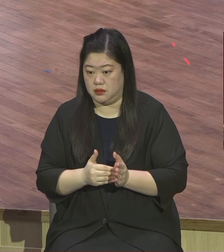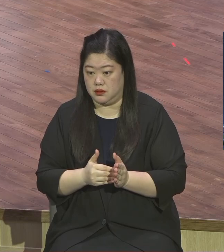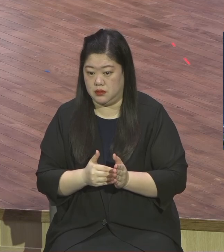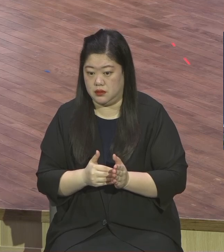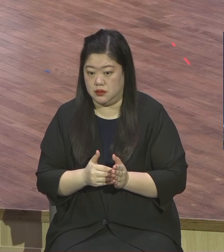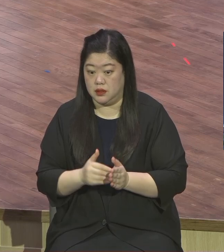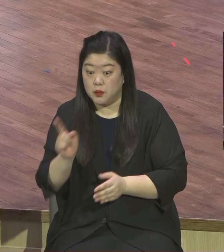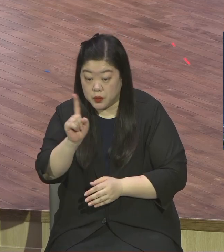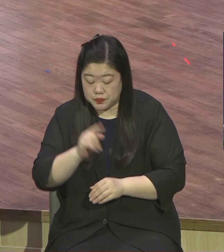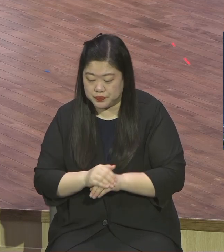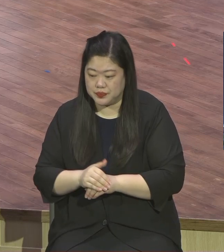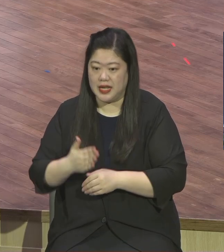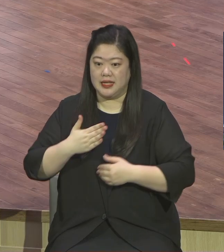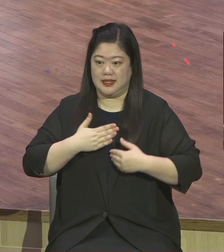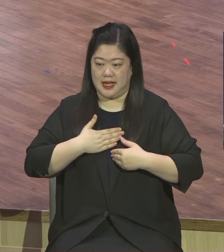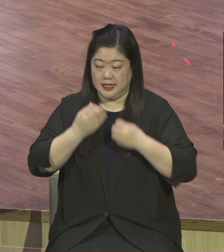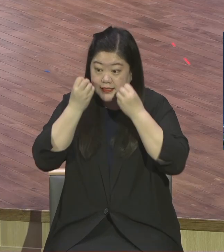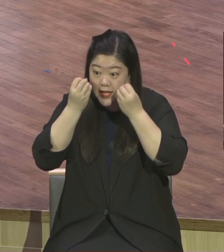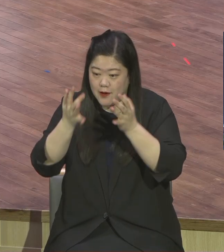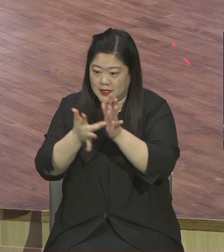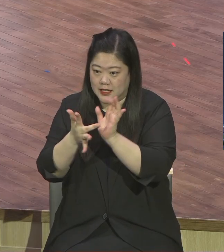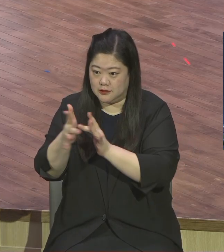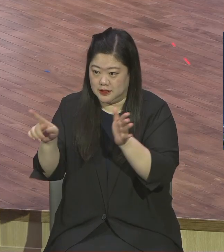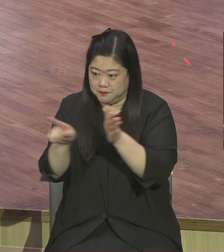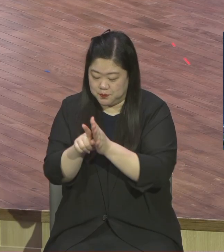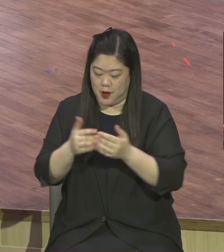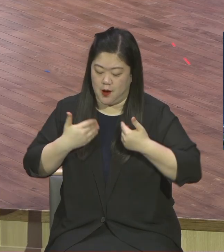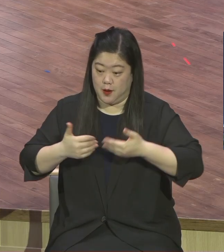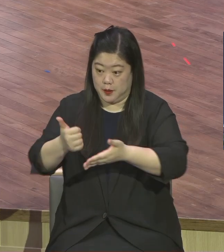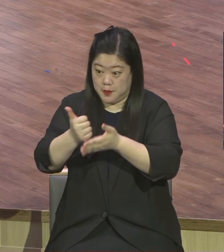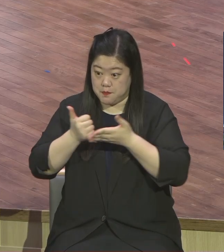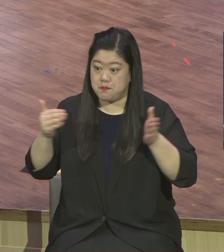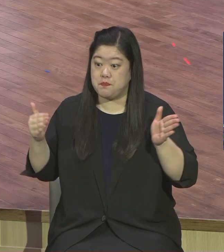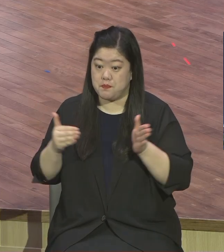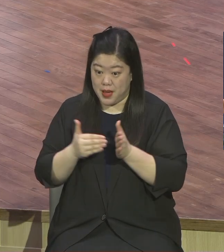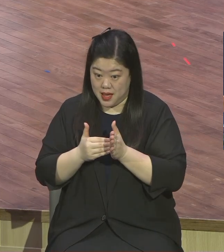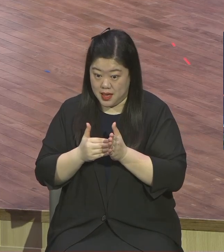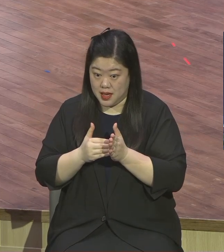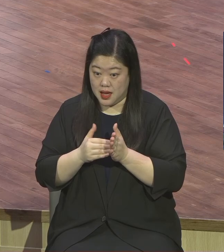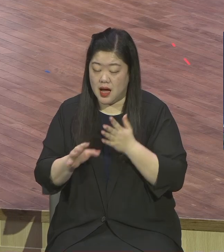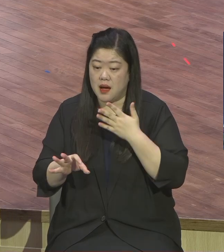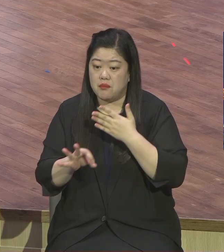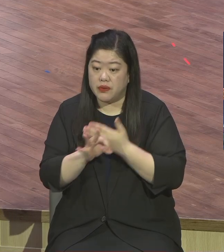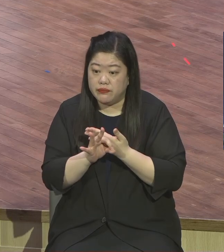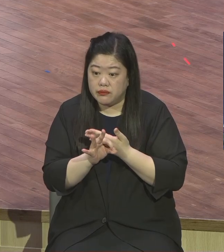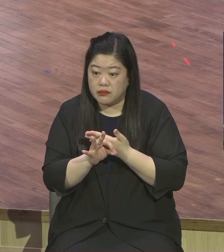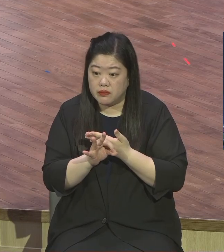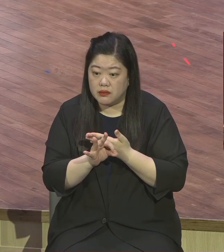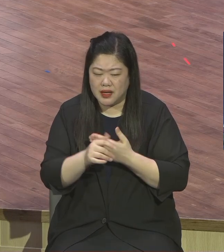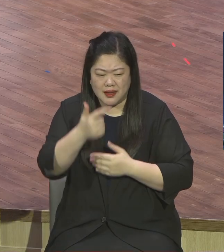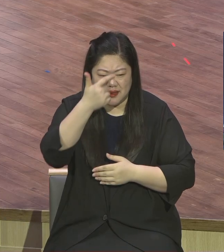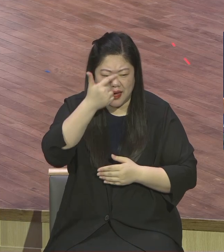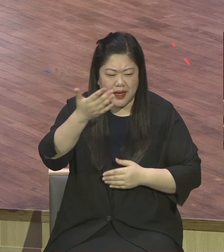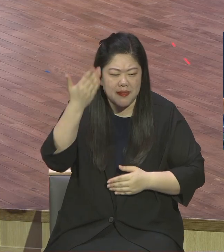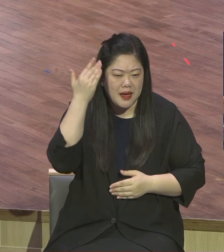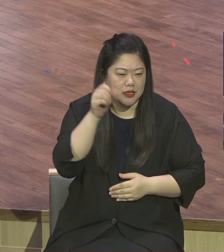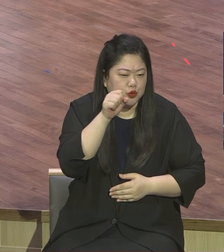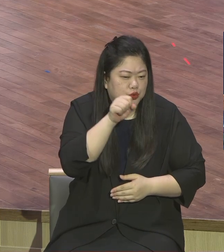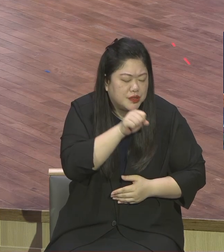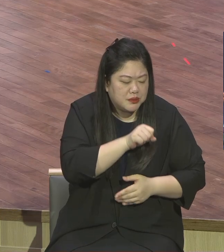이제 새롭게 되었기 때문에 이전에 살았던 모든 습관들 예체질들 그거 다 불신자 때 상태였던 그거